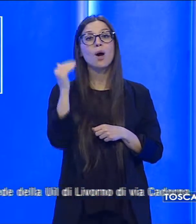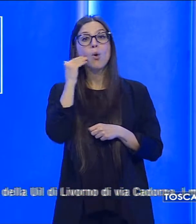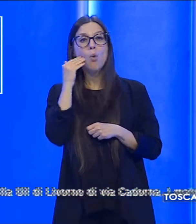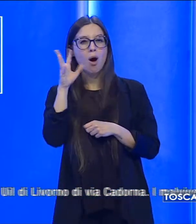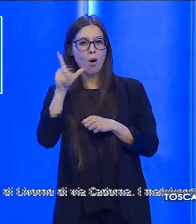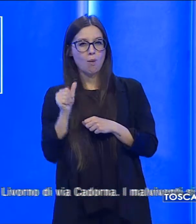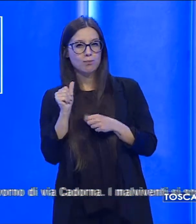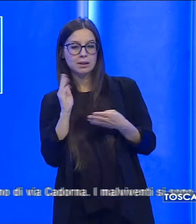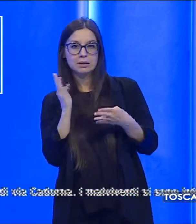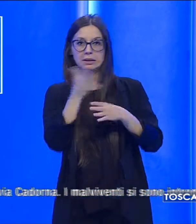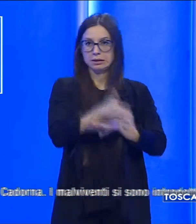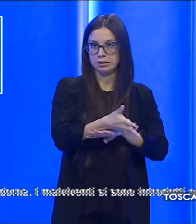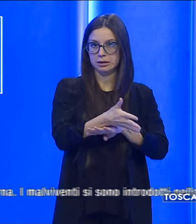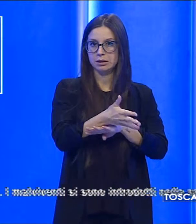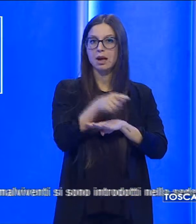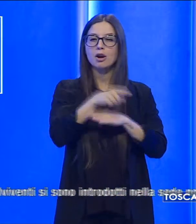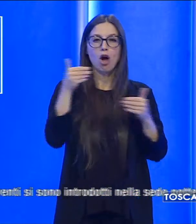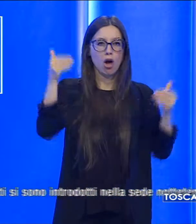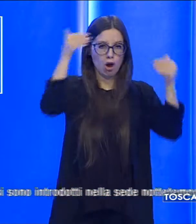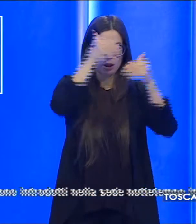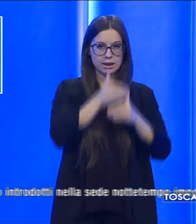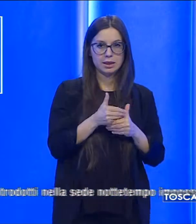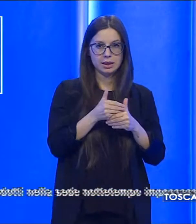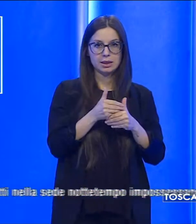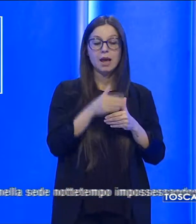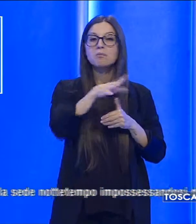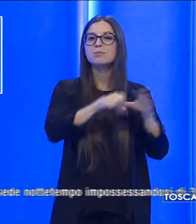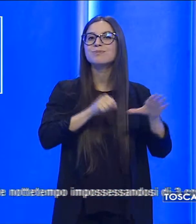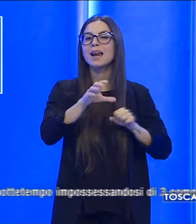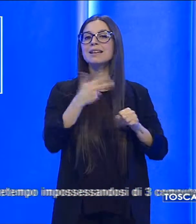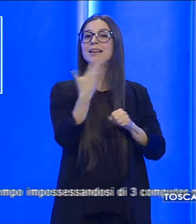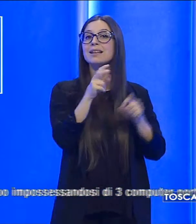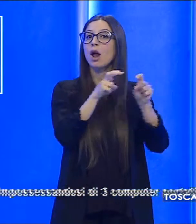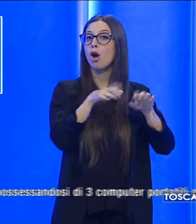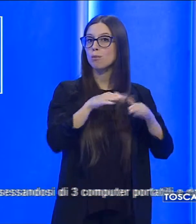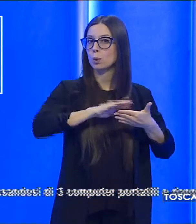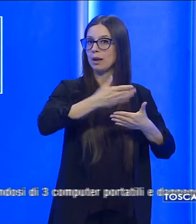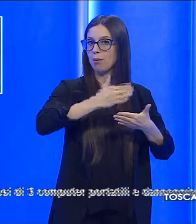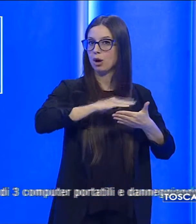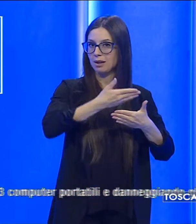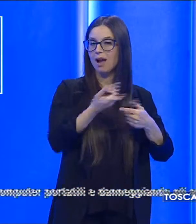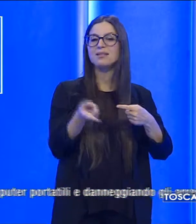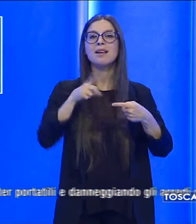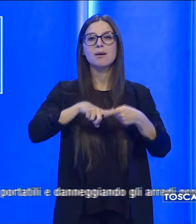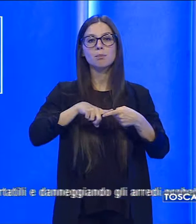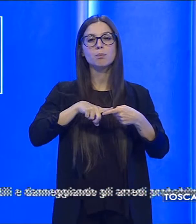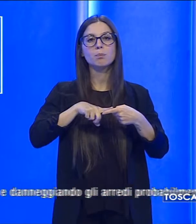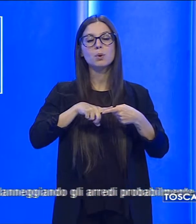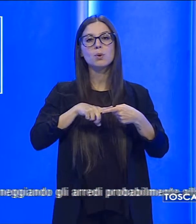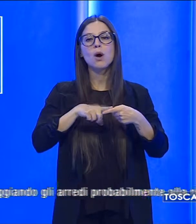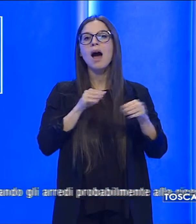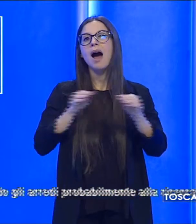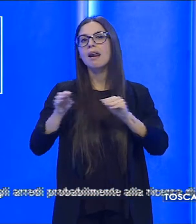si sono introdotti nella sede durante la notte, impossessandosi di tre computer portatili e danneggiando li